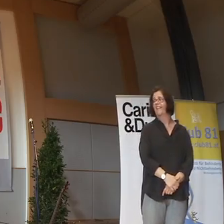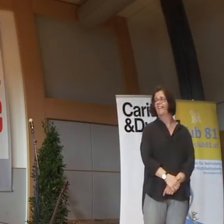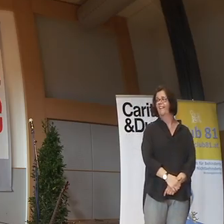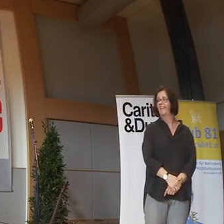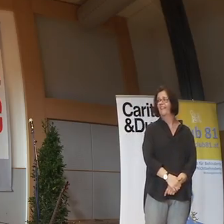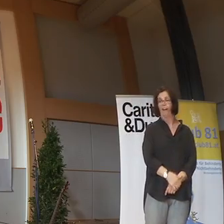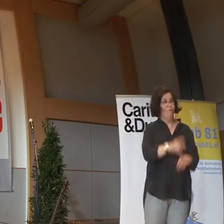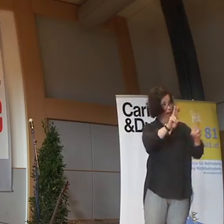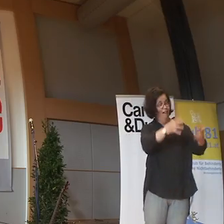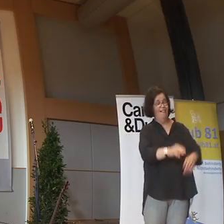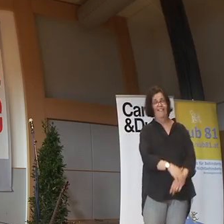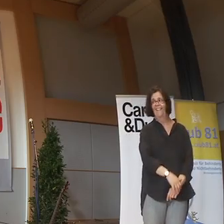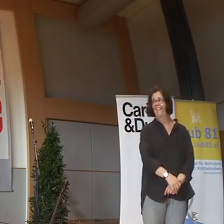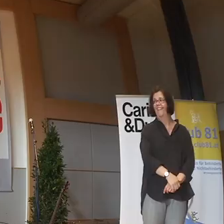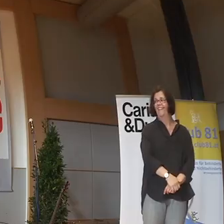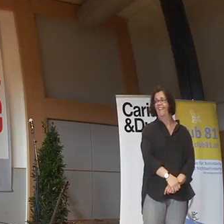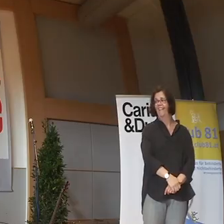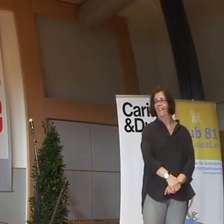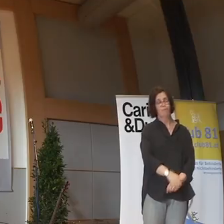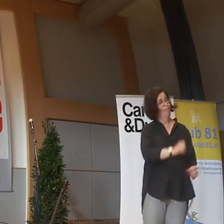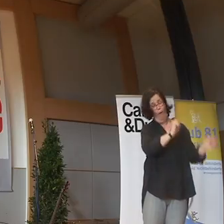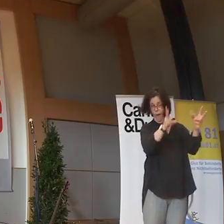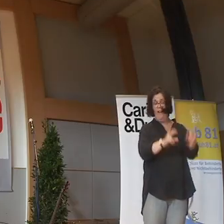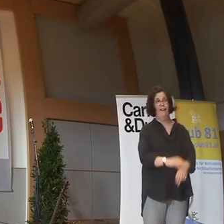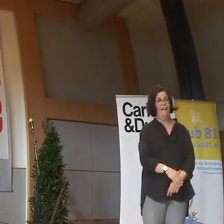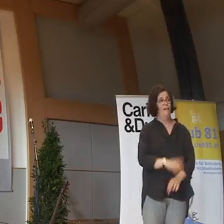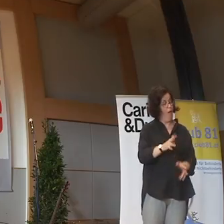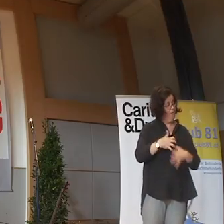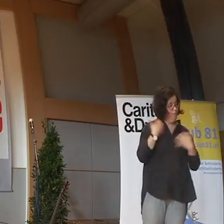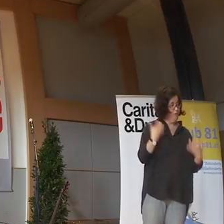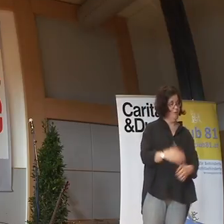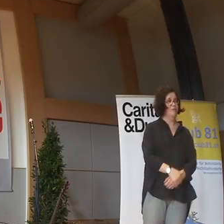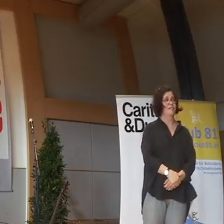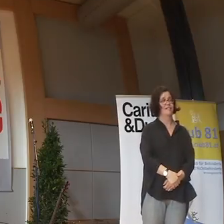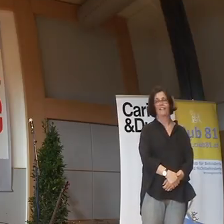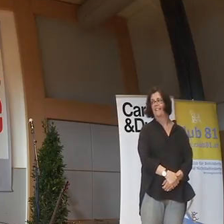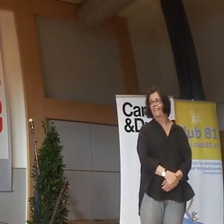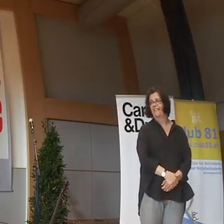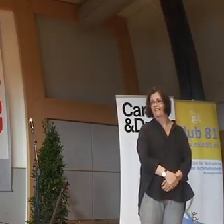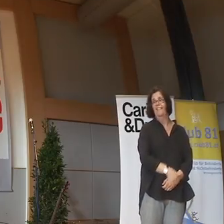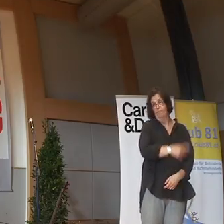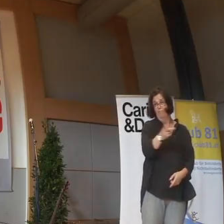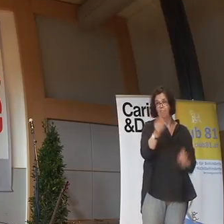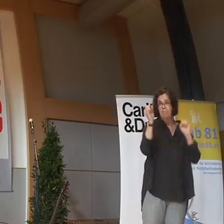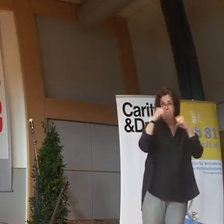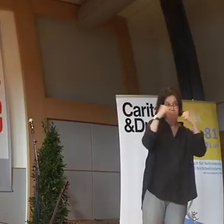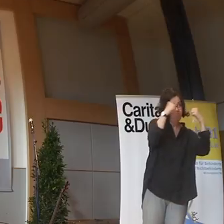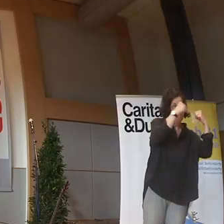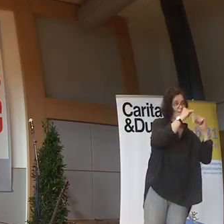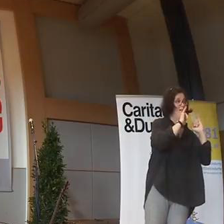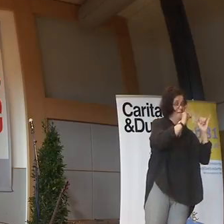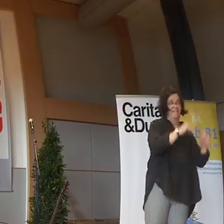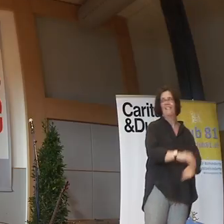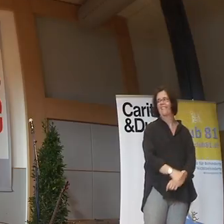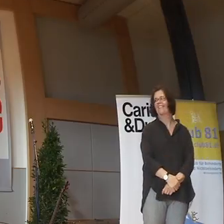Also wirklich. Ist vollkommen okay das zu machen. Die Rollstuhl-Kollegen werden da bald prüfen, oder? Passt.